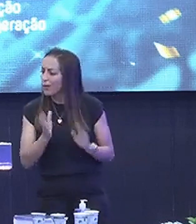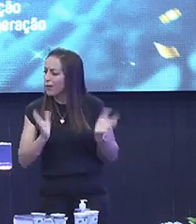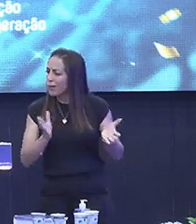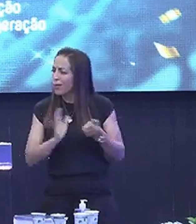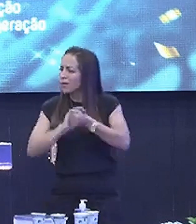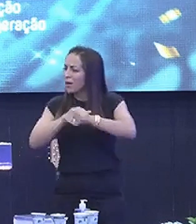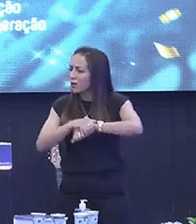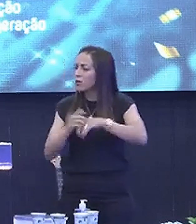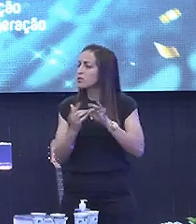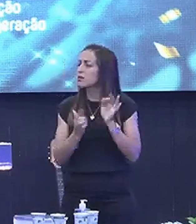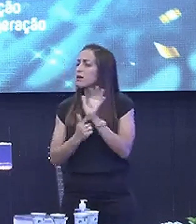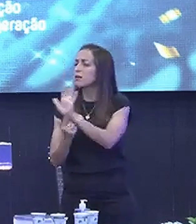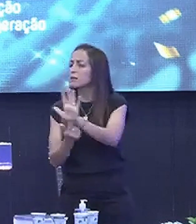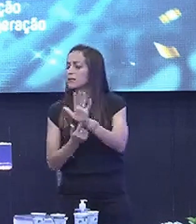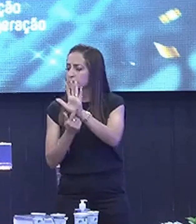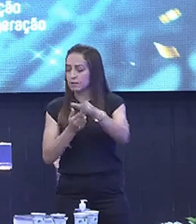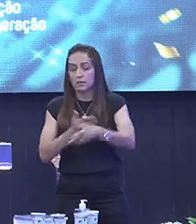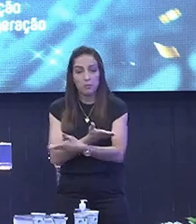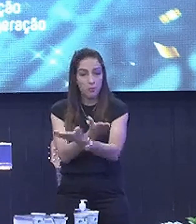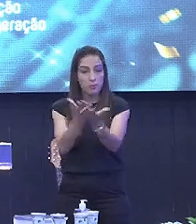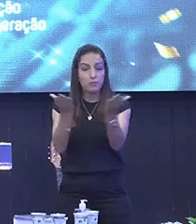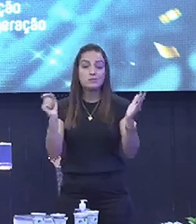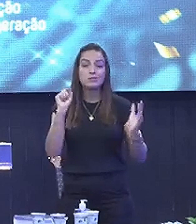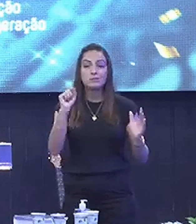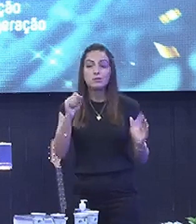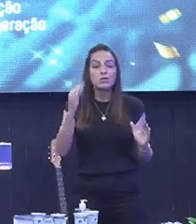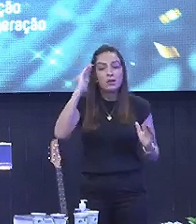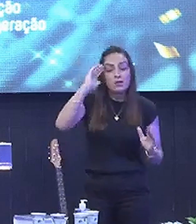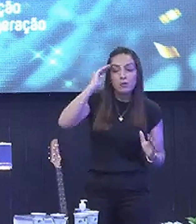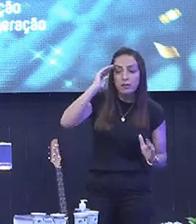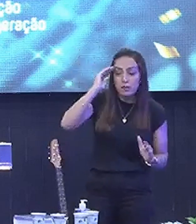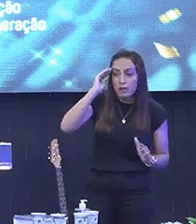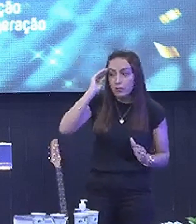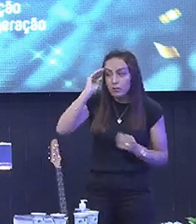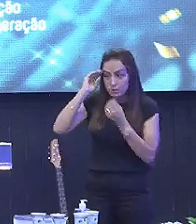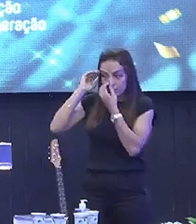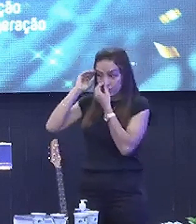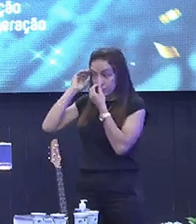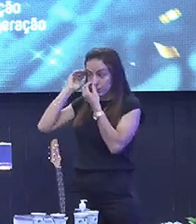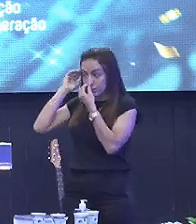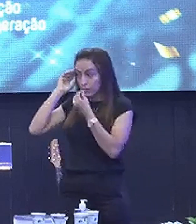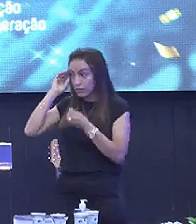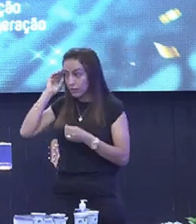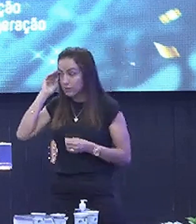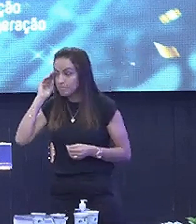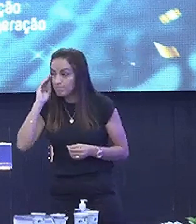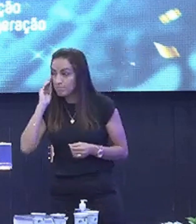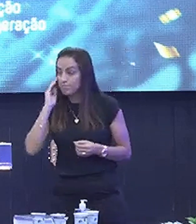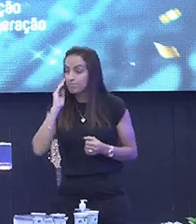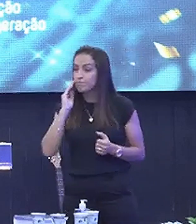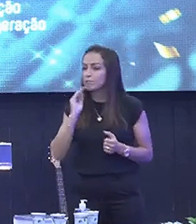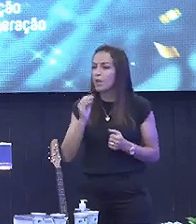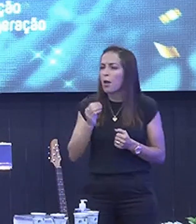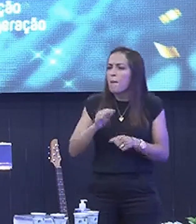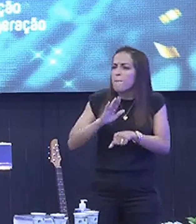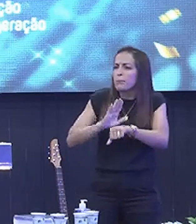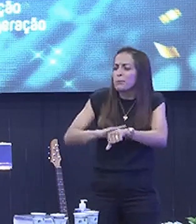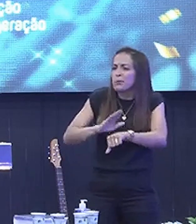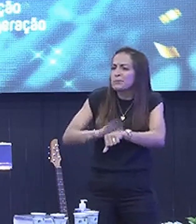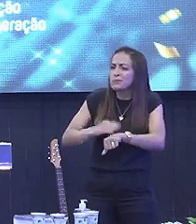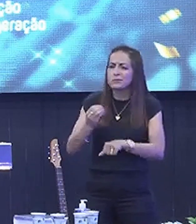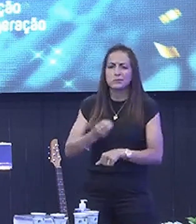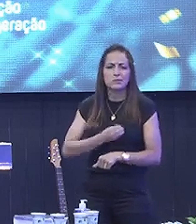apresentar para você Aquilo que eu entendo ser As fases na vida